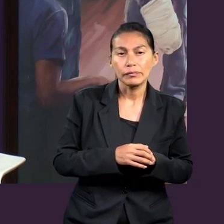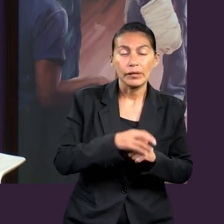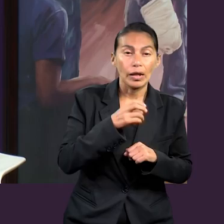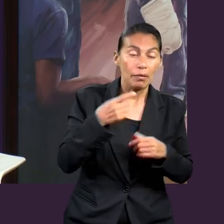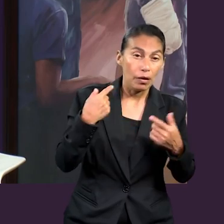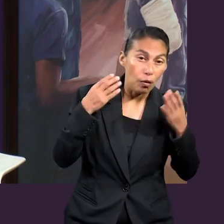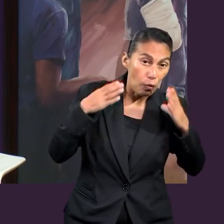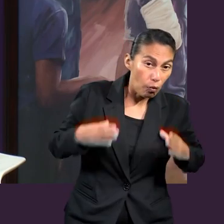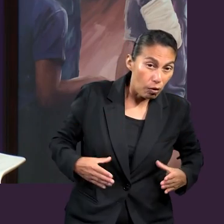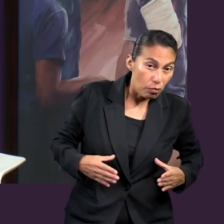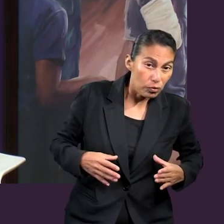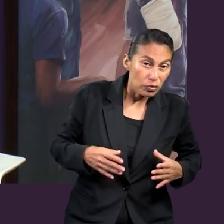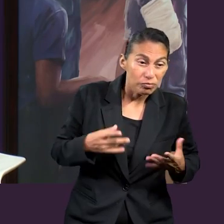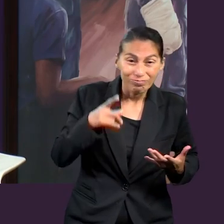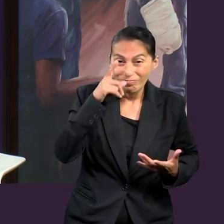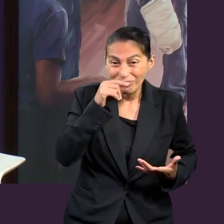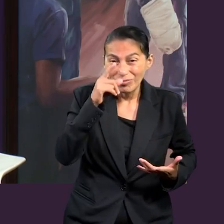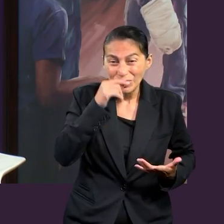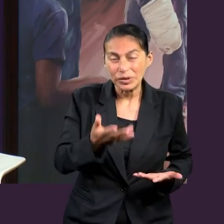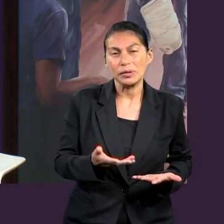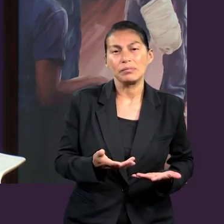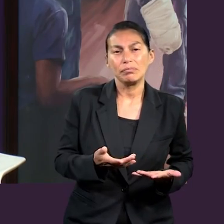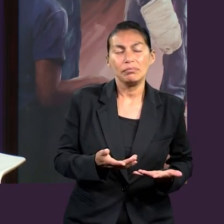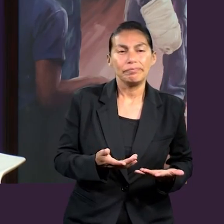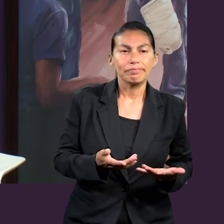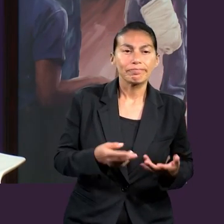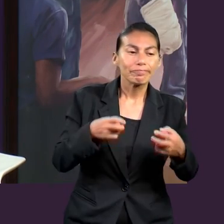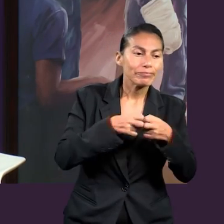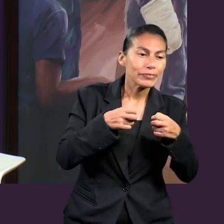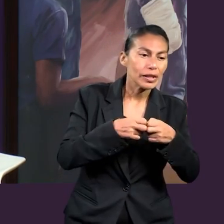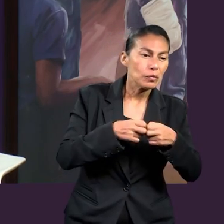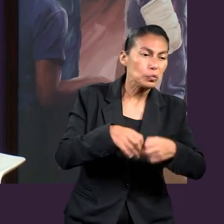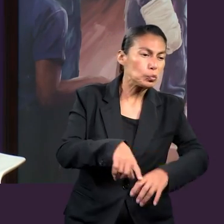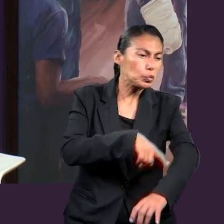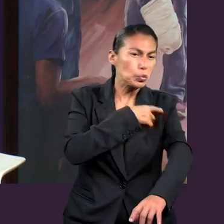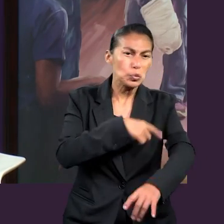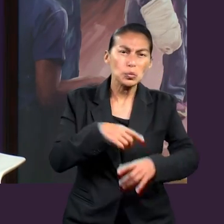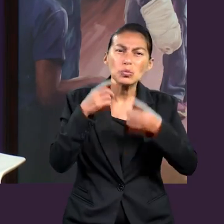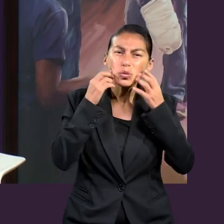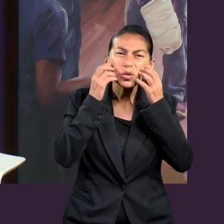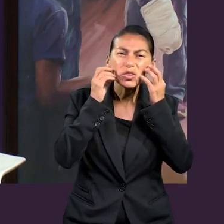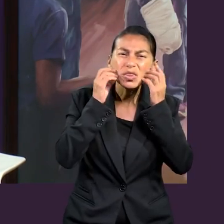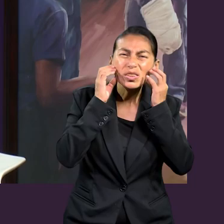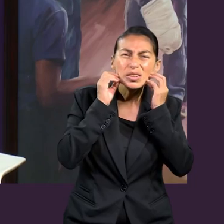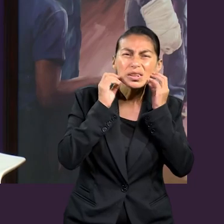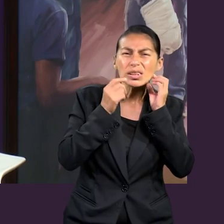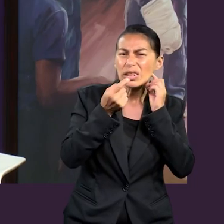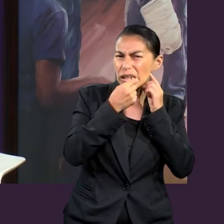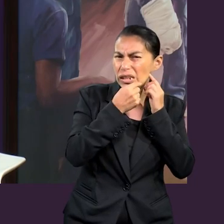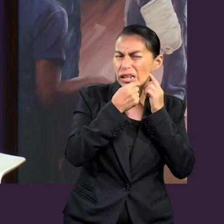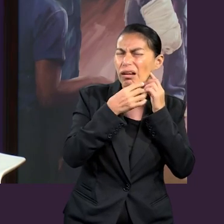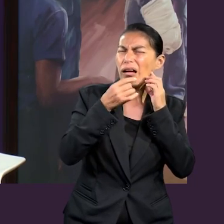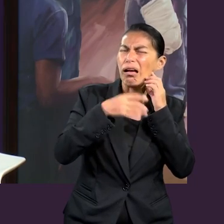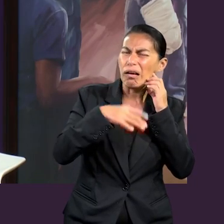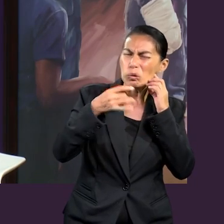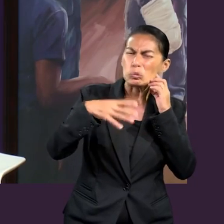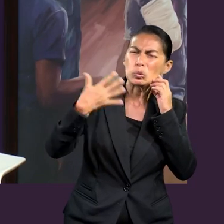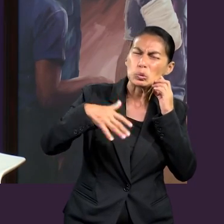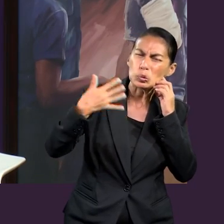complicado porque entonces el cuerpo deja de funcionar como debería. Los nervios y músculos que incluso estaban de este lado,